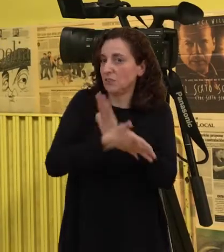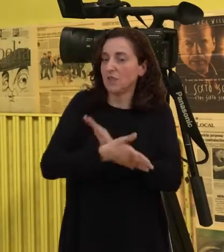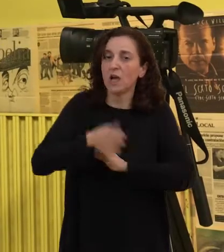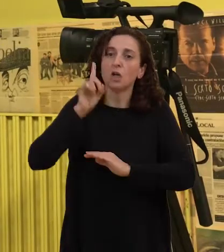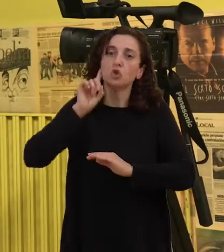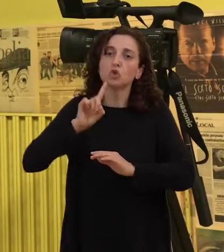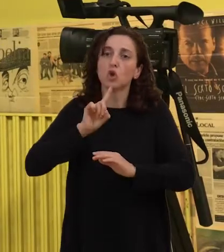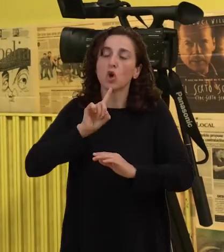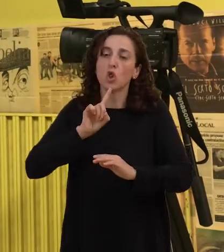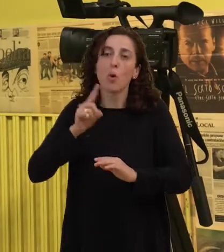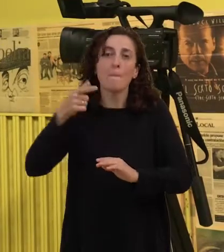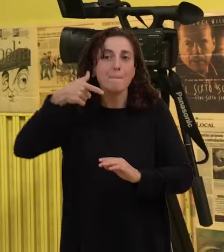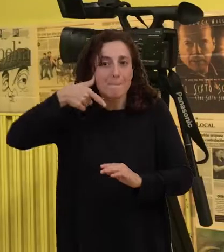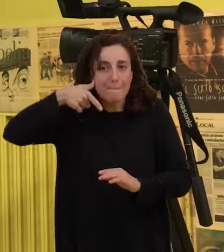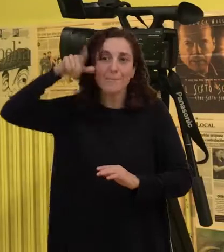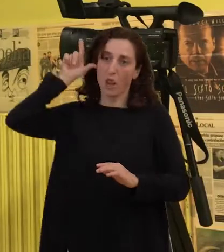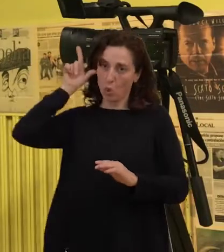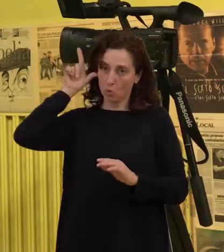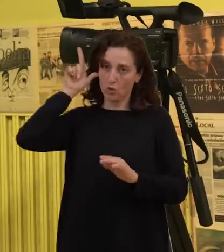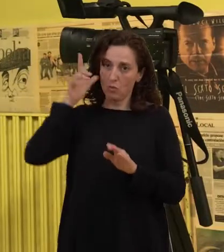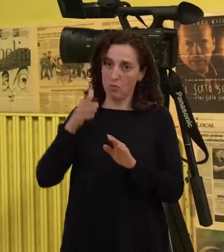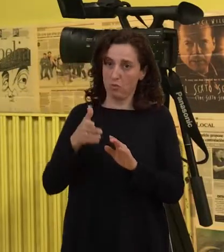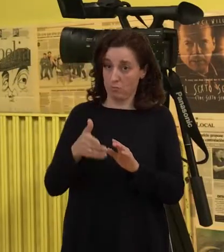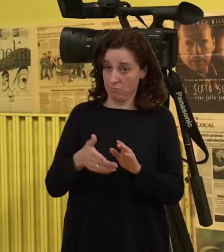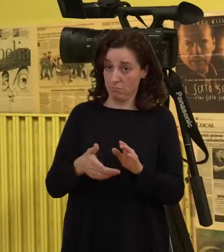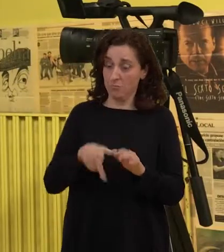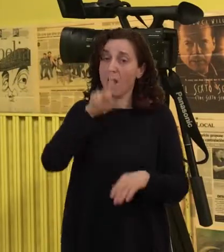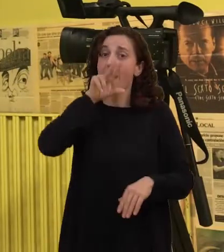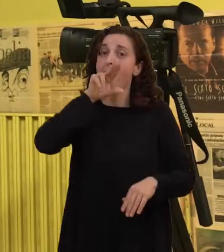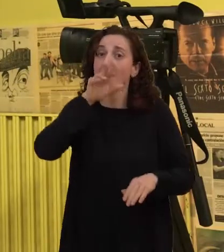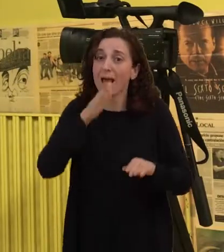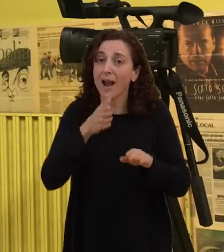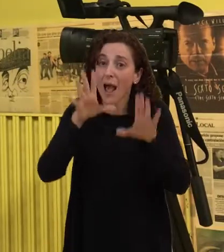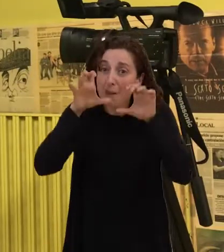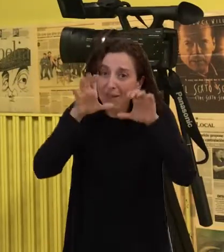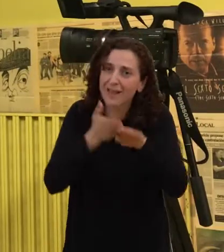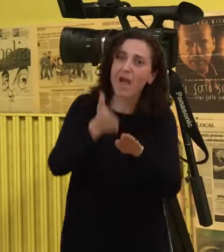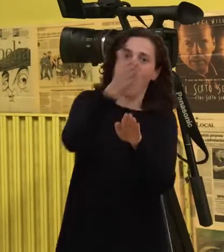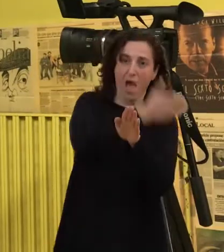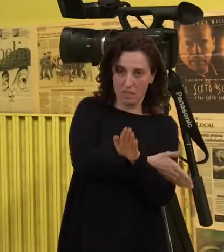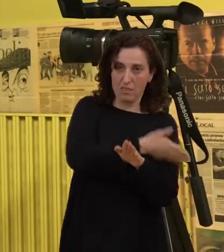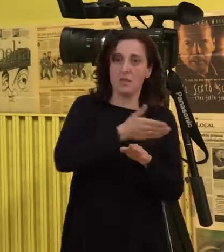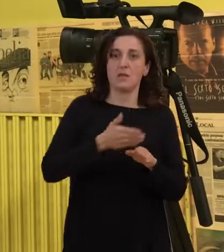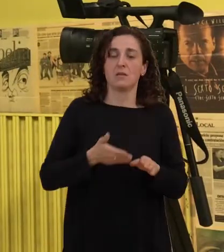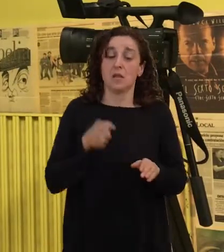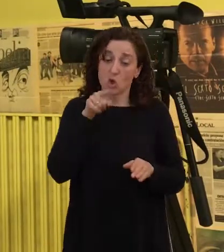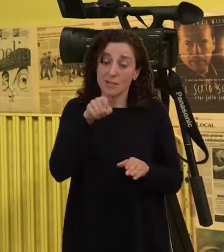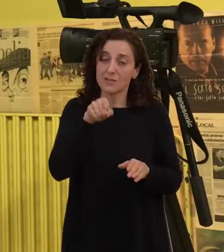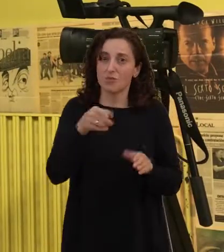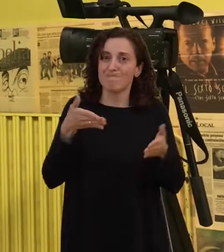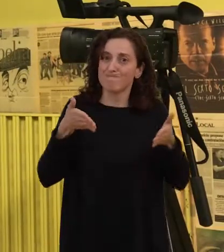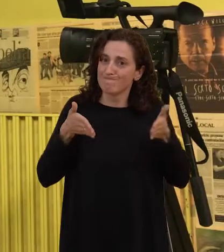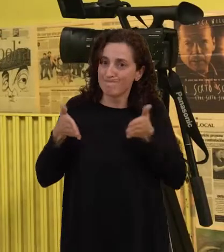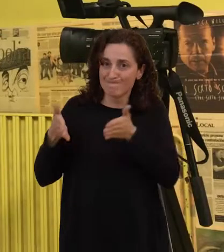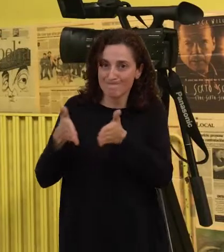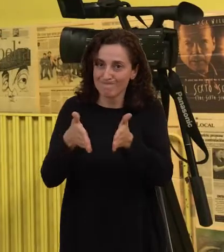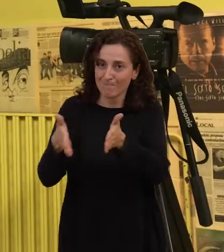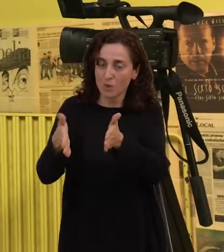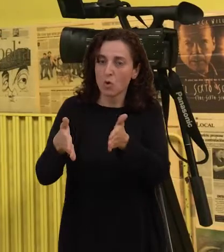prelocutiva, se se quedou sordo antes de adquirir o lenguaje, entón iso nos llevaría á un problema un